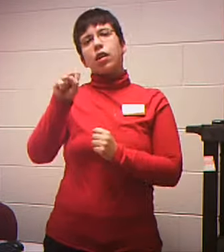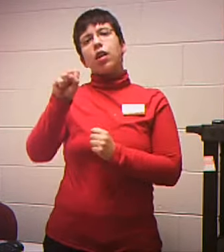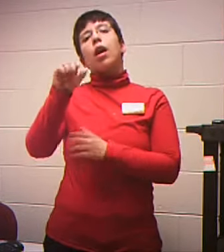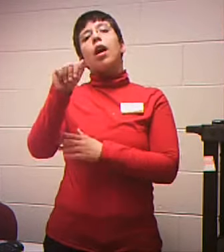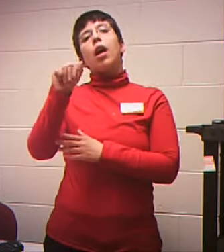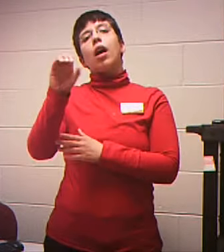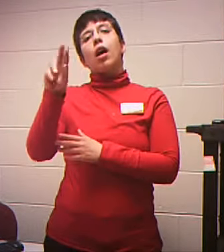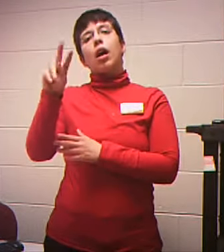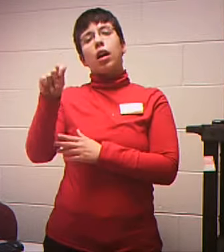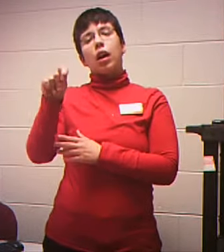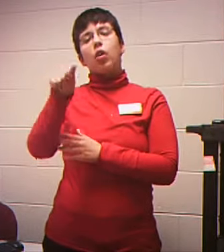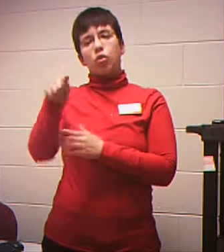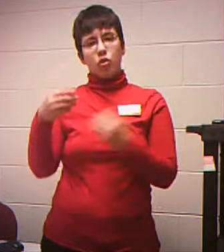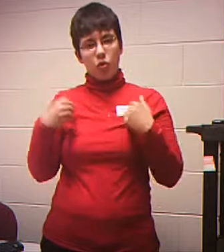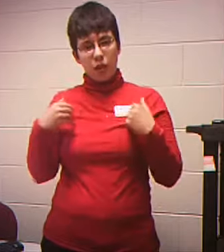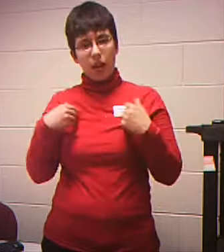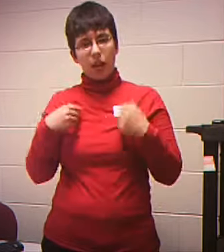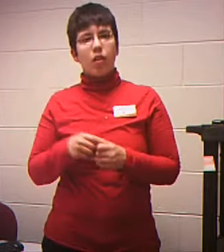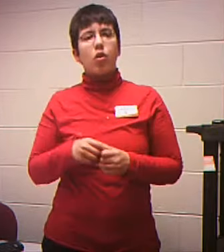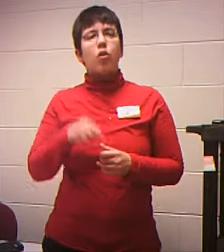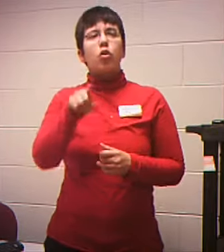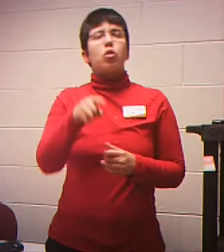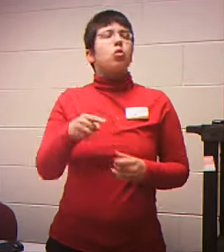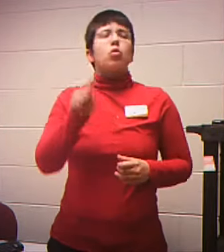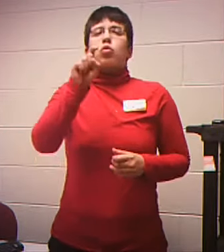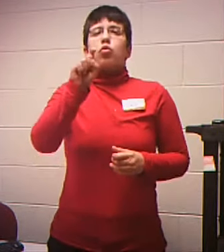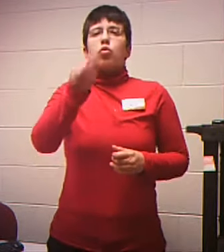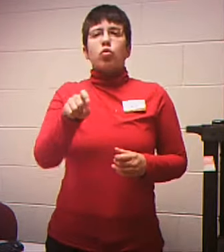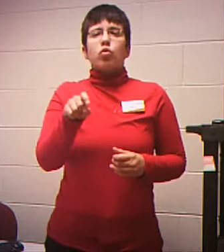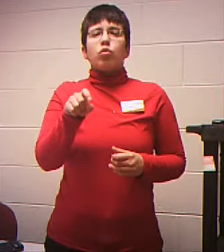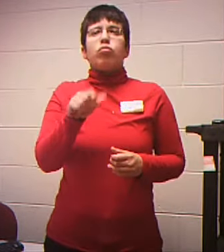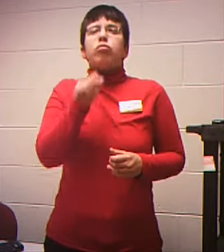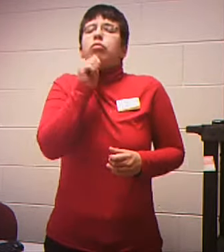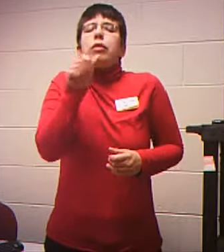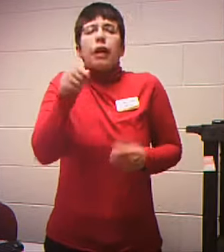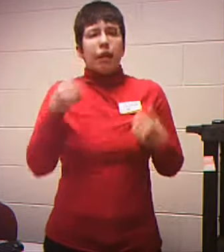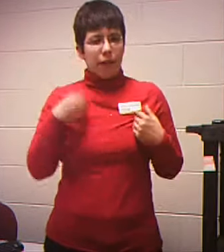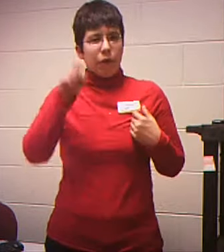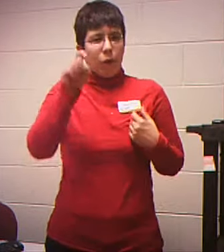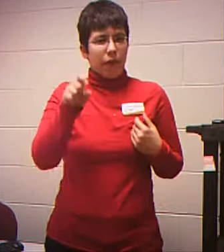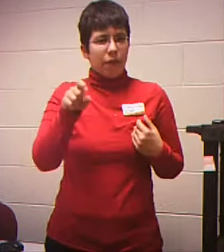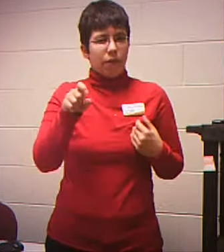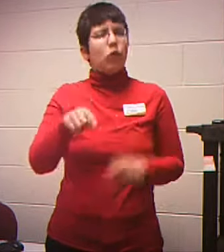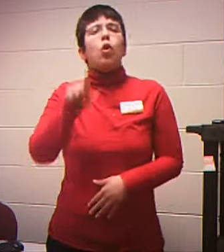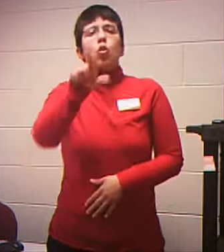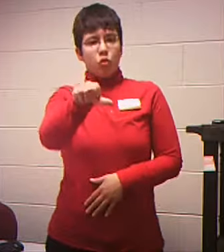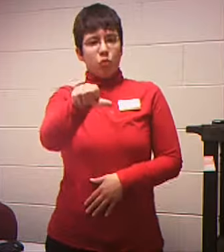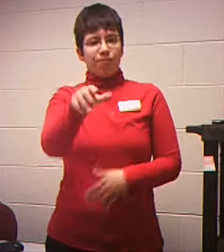Their address But you absolutely Have to have The account number And what The current balance Is So however many